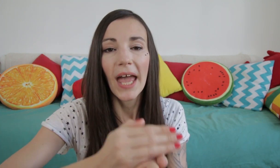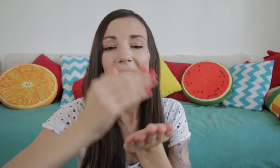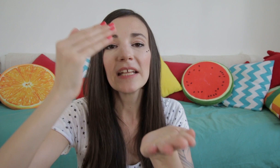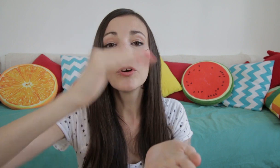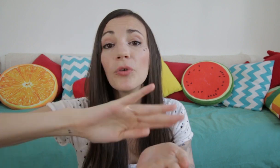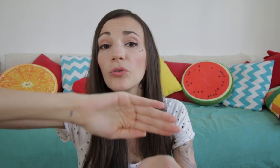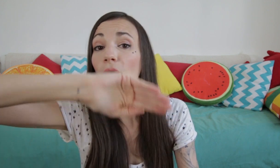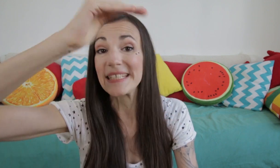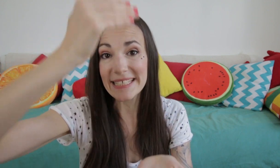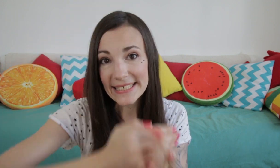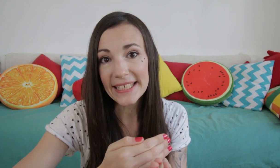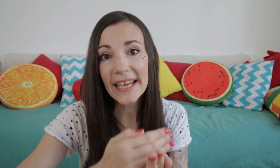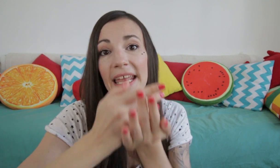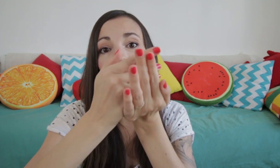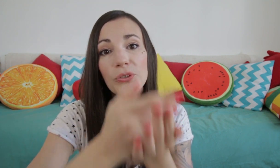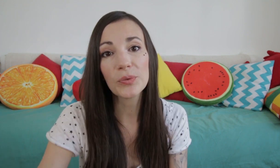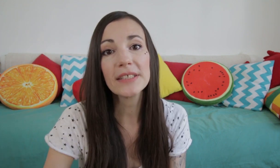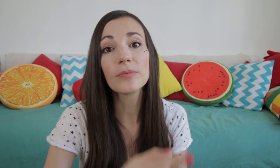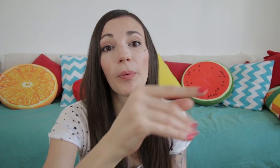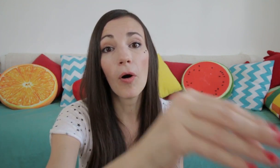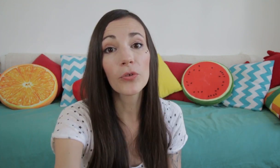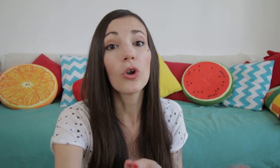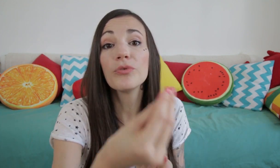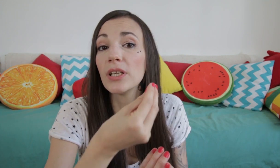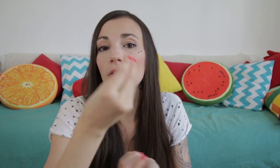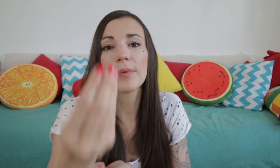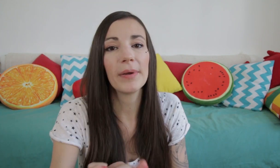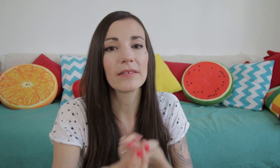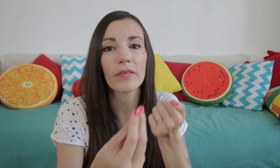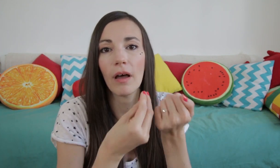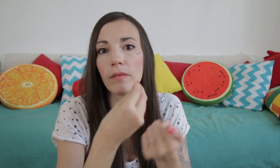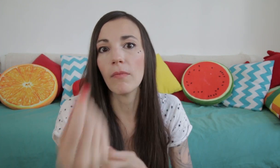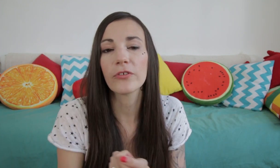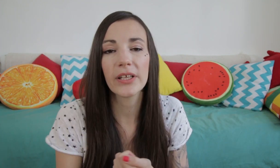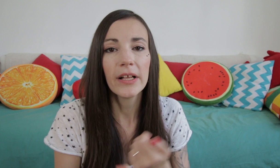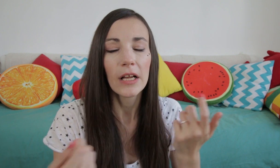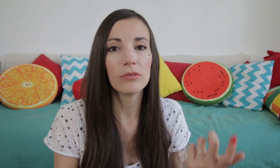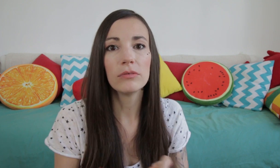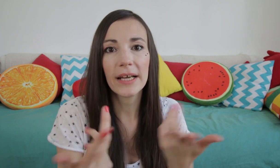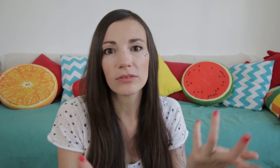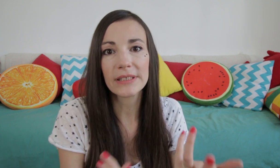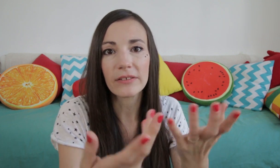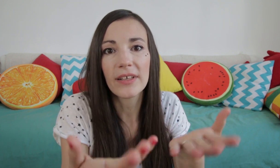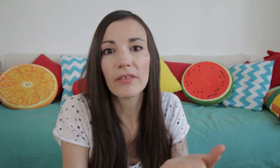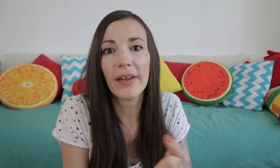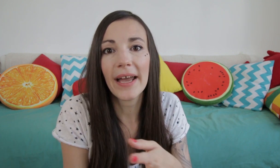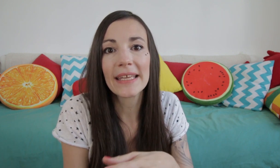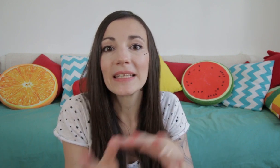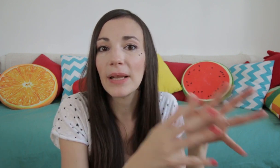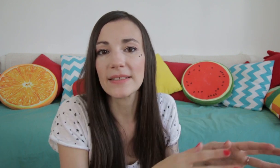Il vaut mieux donc signer et ensuite prendre l'objet que le bébé est en train de manger ou l'action qu'il est en train de faire et déplacer.